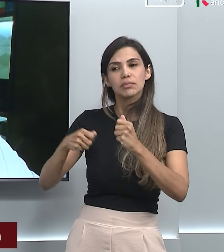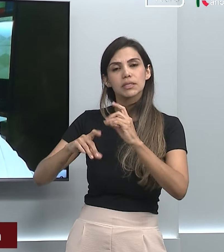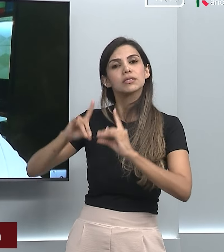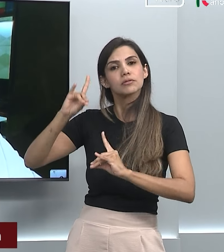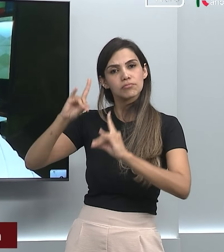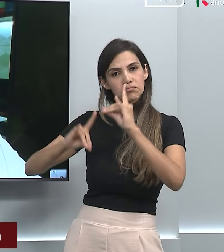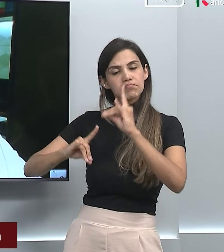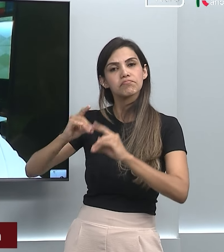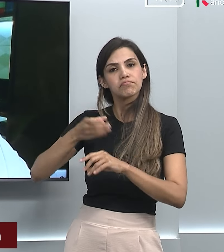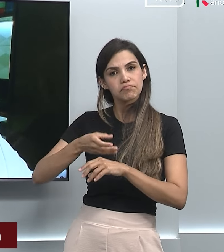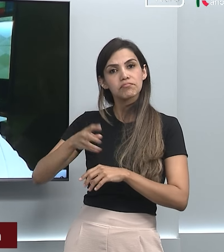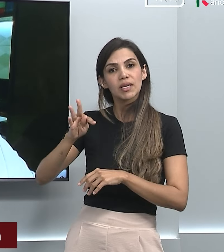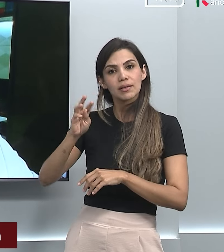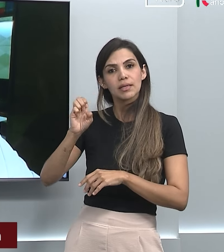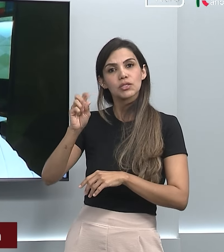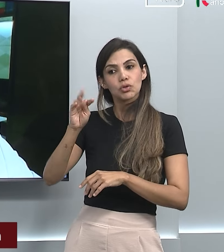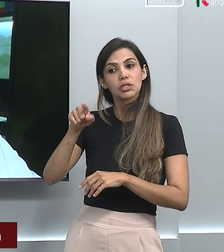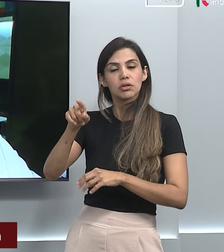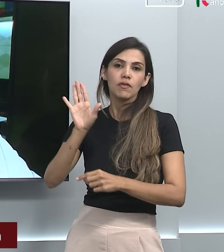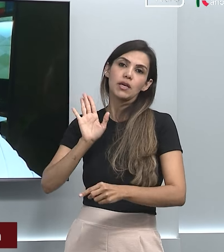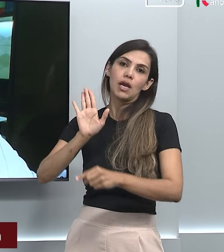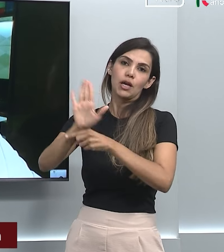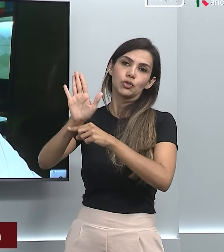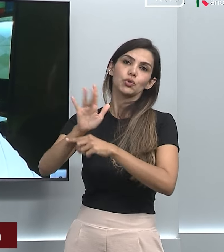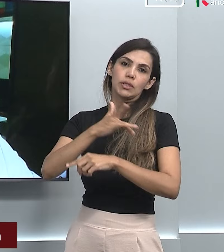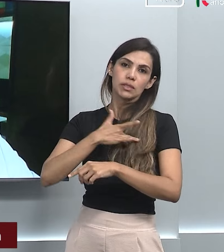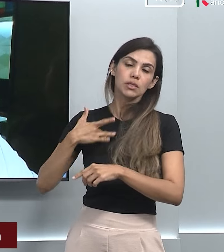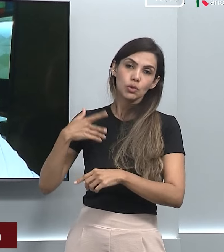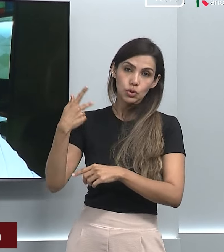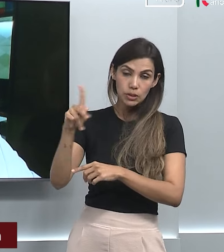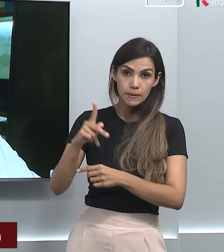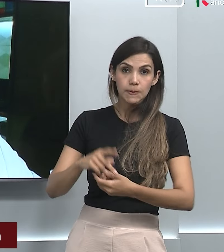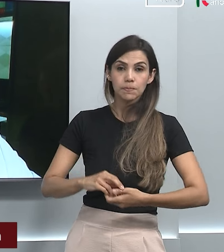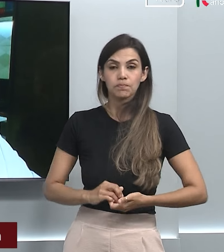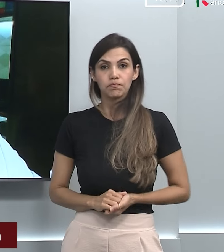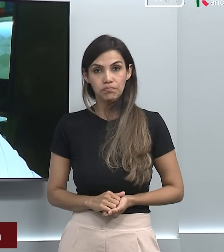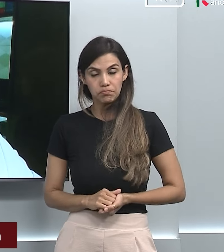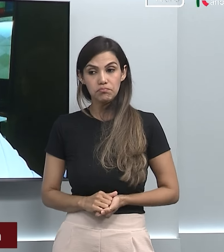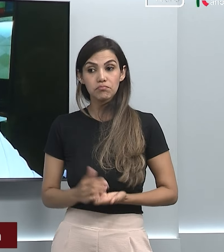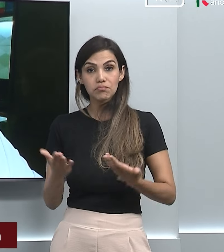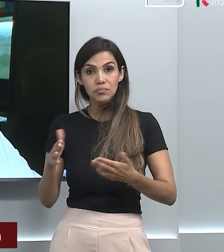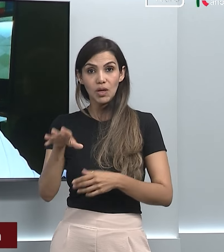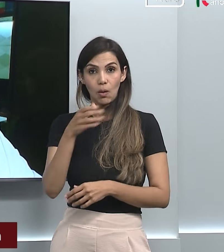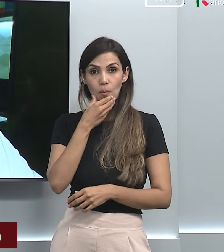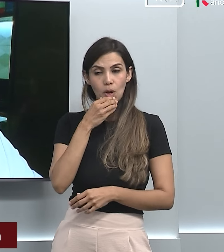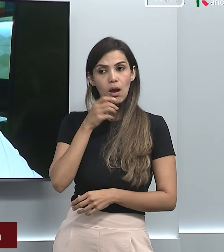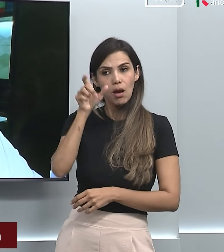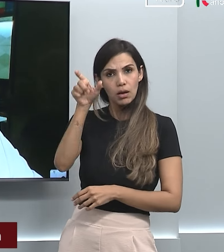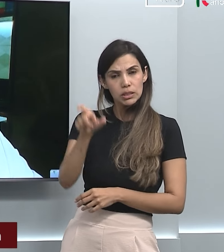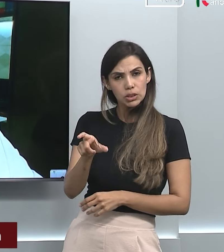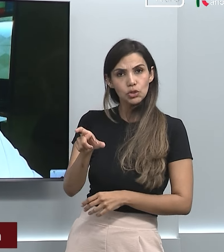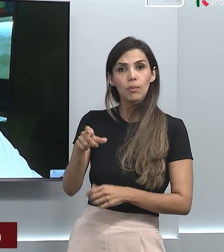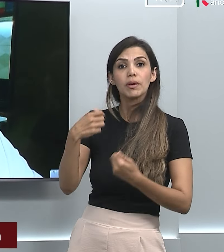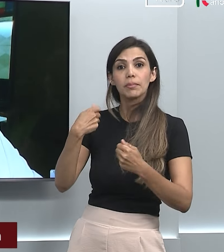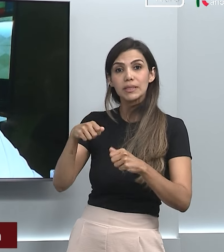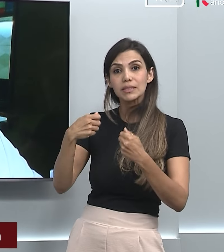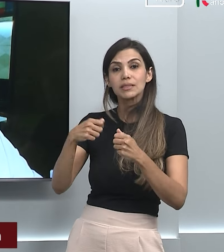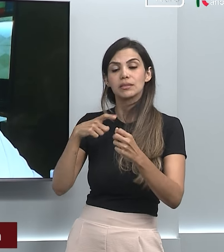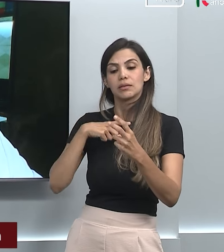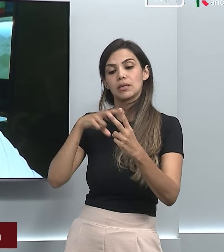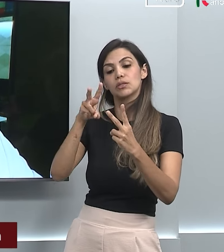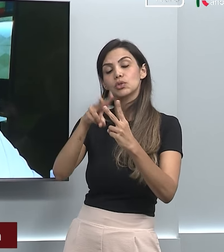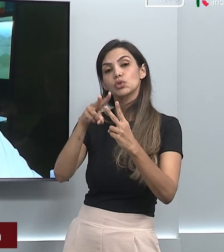grande e ele vai ter benefício. A indicação de testosterona, nesse caso, tem que preencher dois critérios.